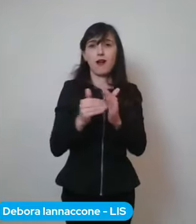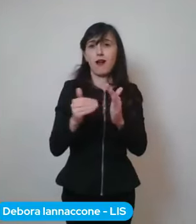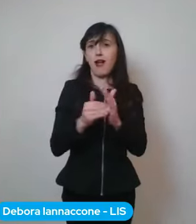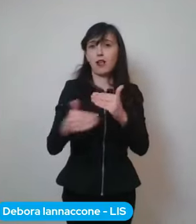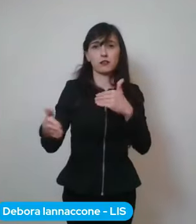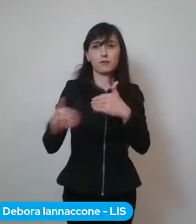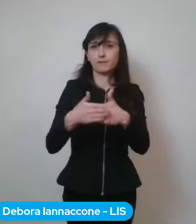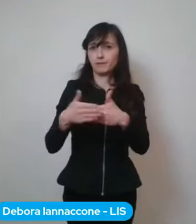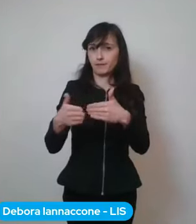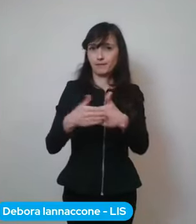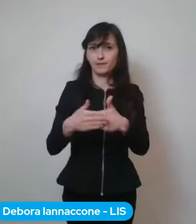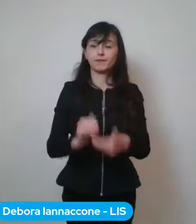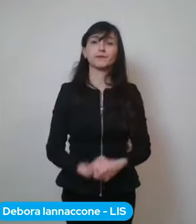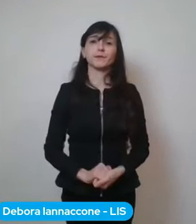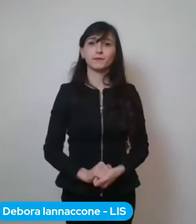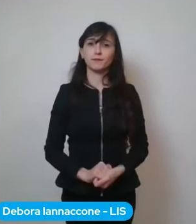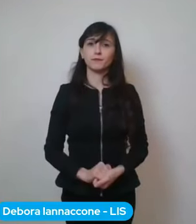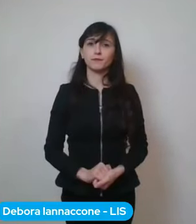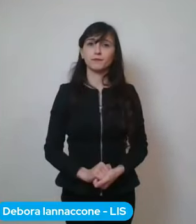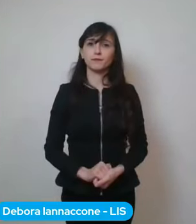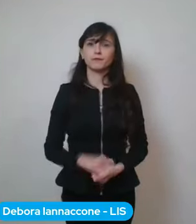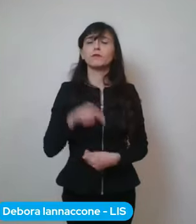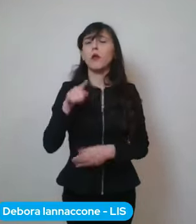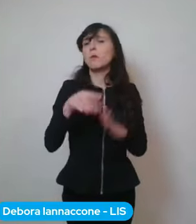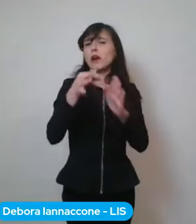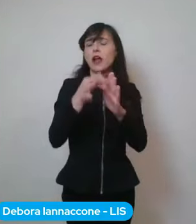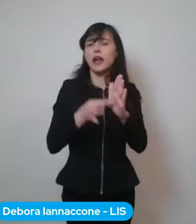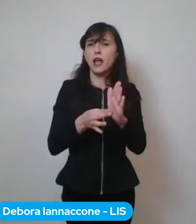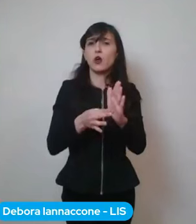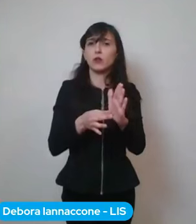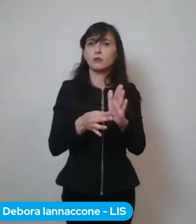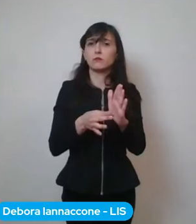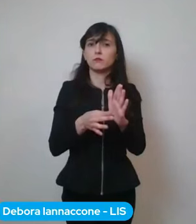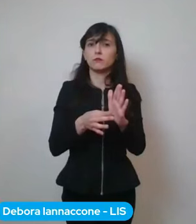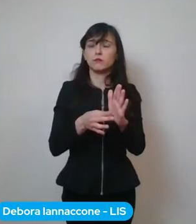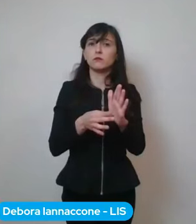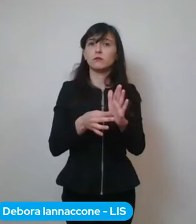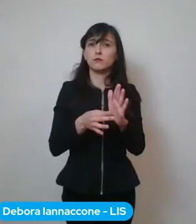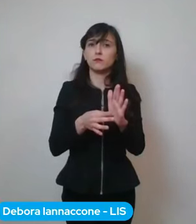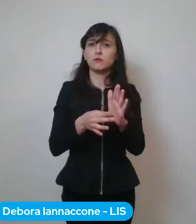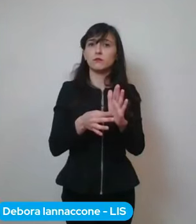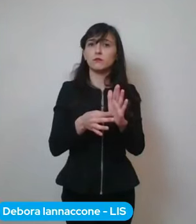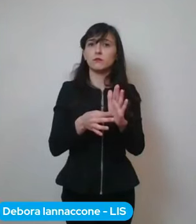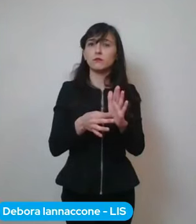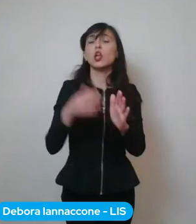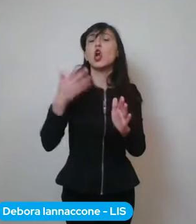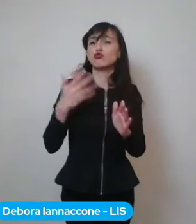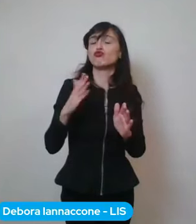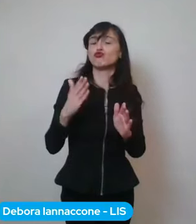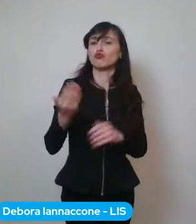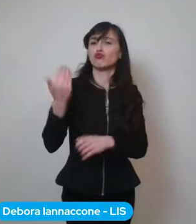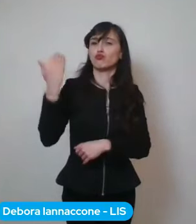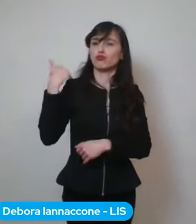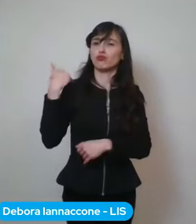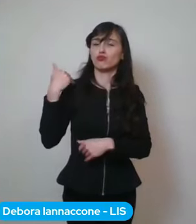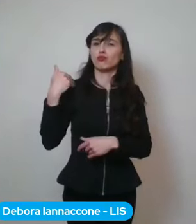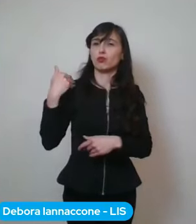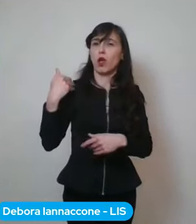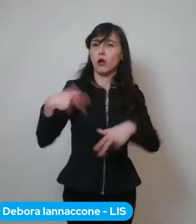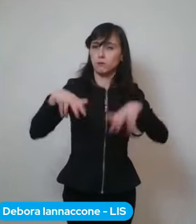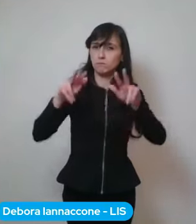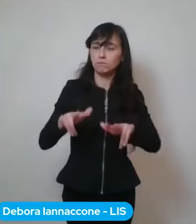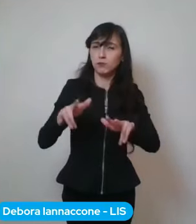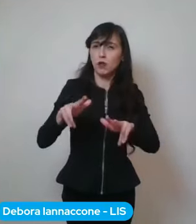abitato. Sono sono regole che avevamo in qualche maniera eh diciamo attuato interiorizzato no? Nella fase